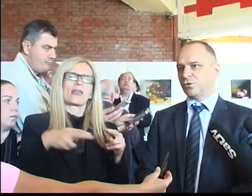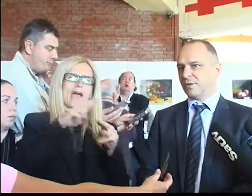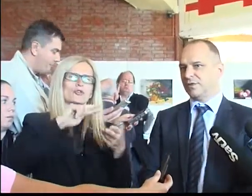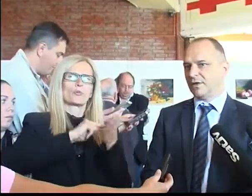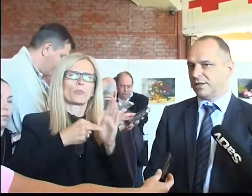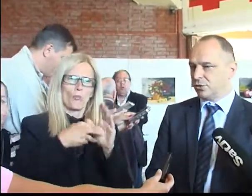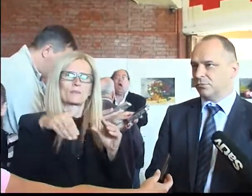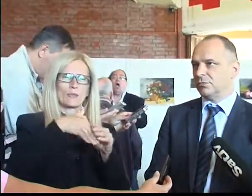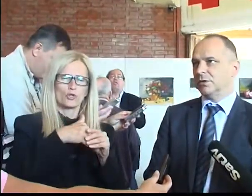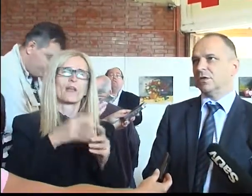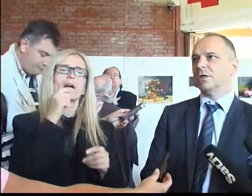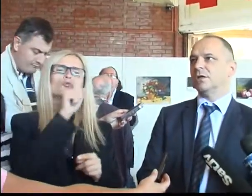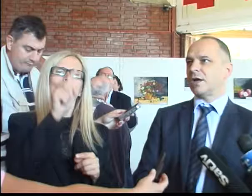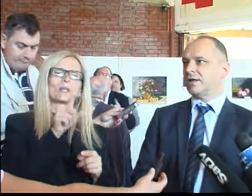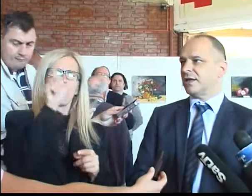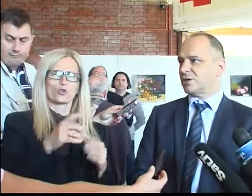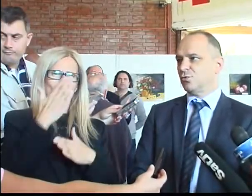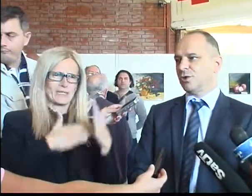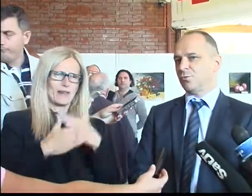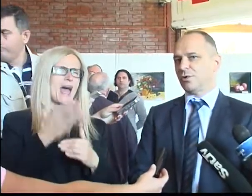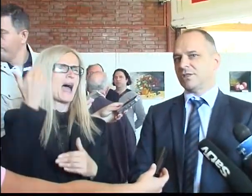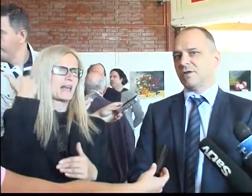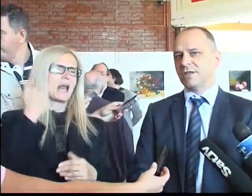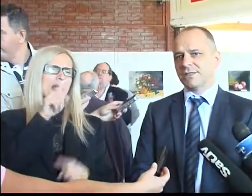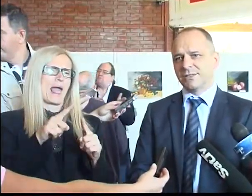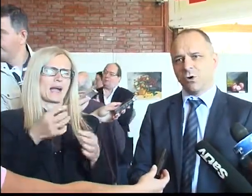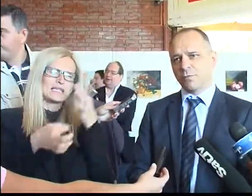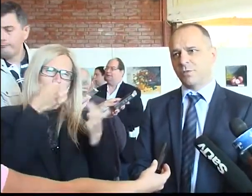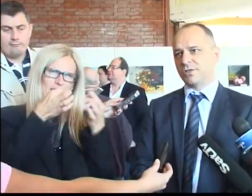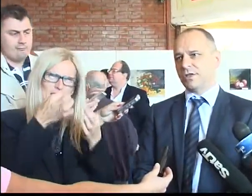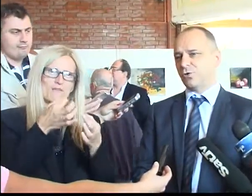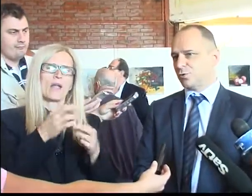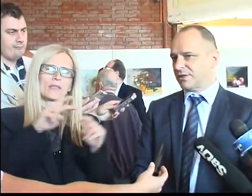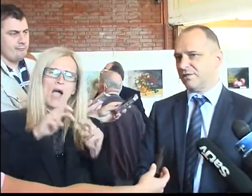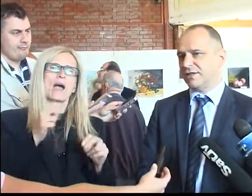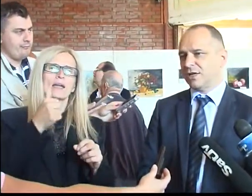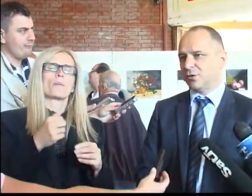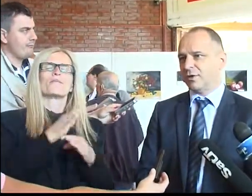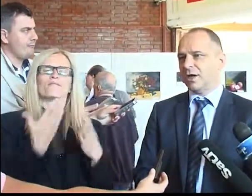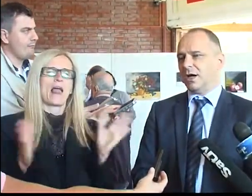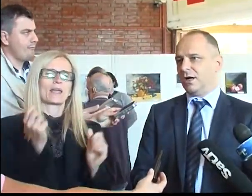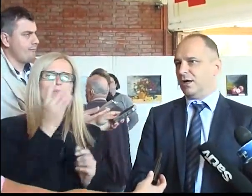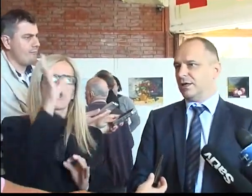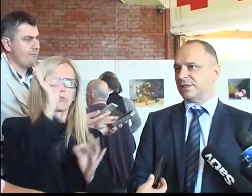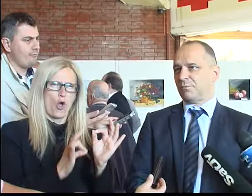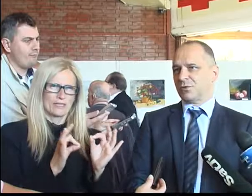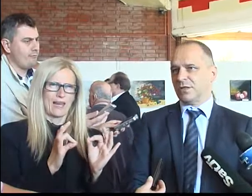kad su pitni osobe sa invaliditetom i ranije neke studije su pokazivali da zaista ogroman procenat osoba sa invaliditetom